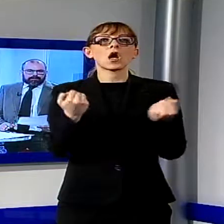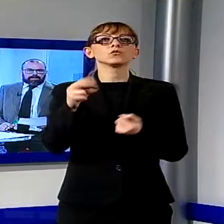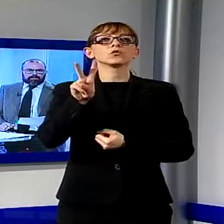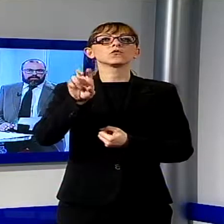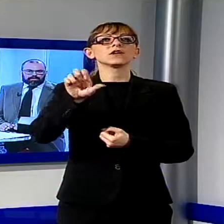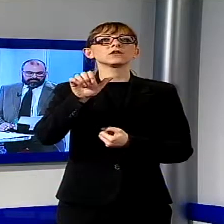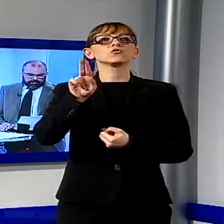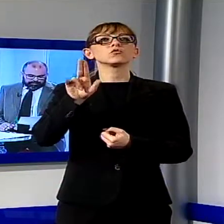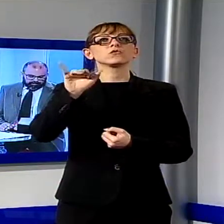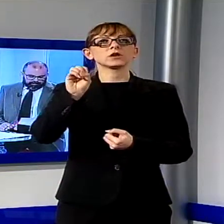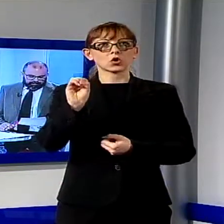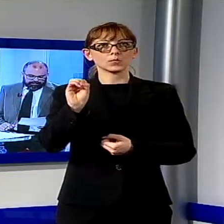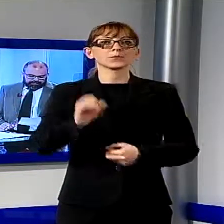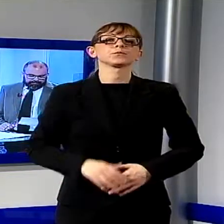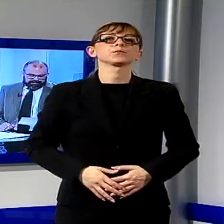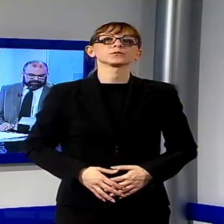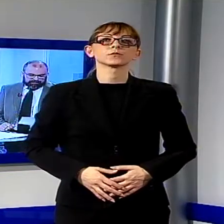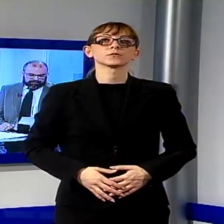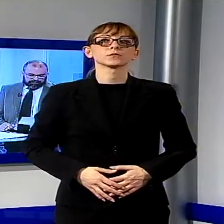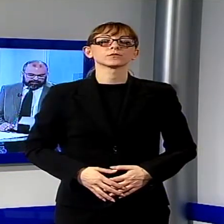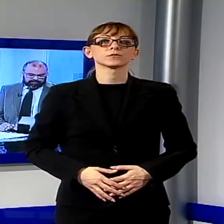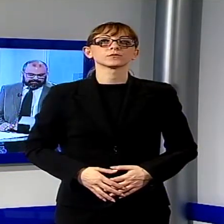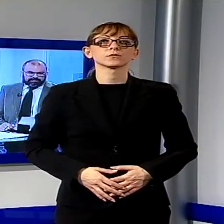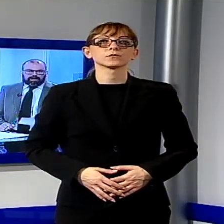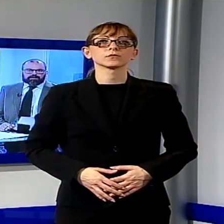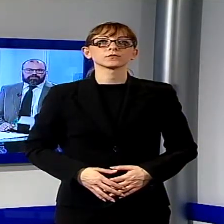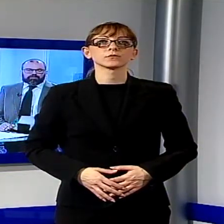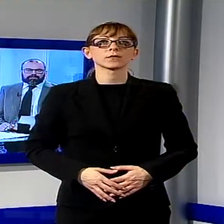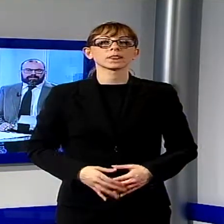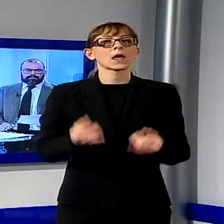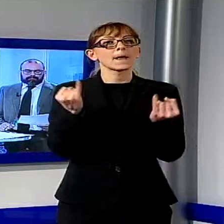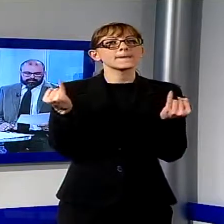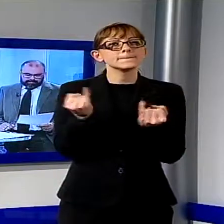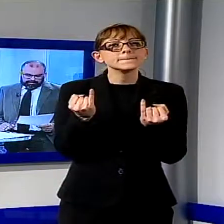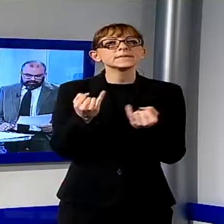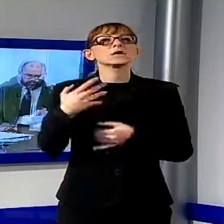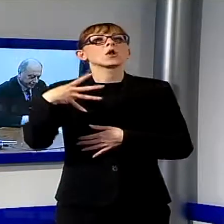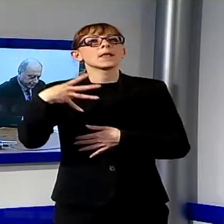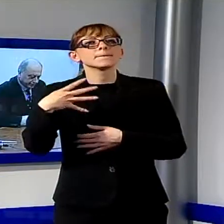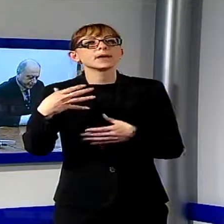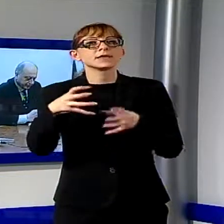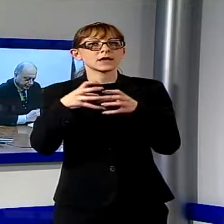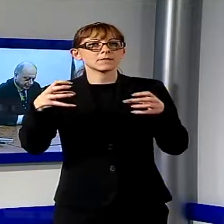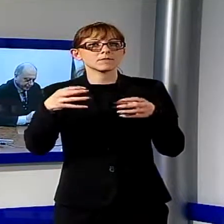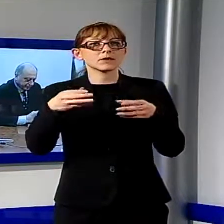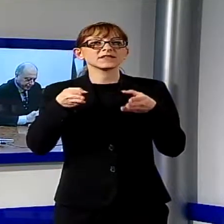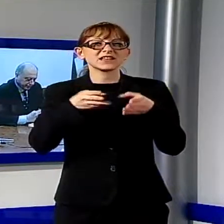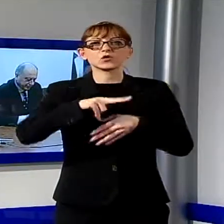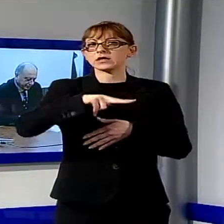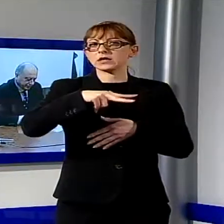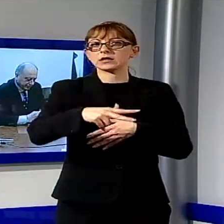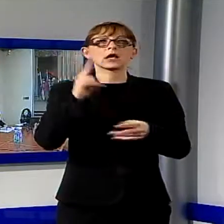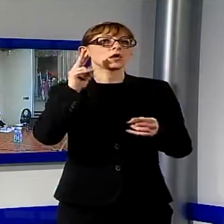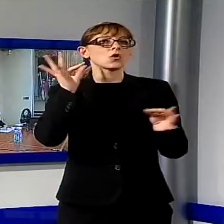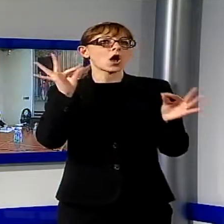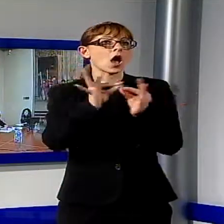Cambiamo argomento. Le piccole e medie imprese del settore terziario si sono date appuntamento a Lucca con la regione toscana